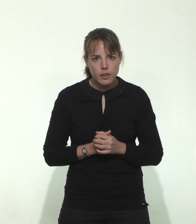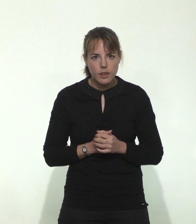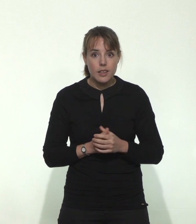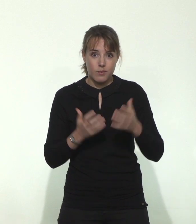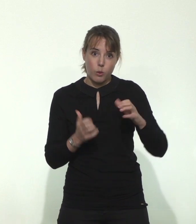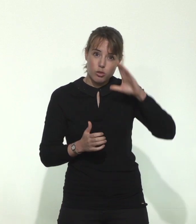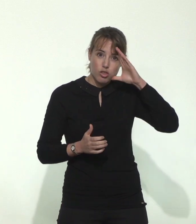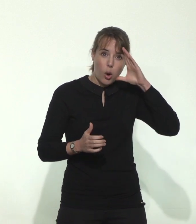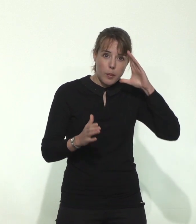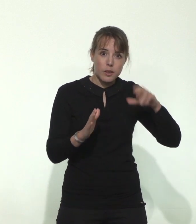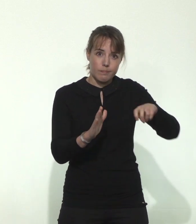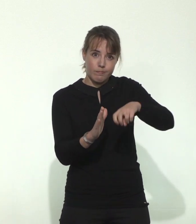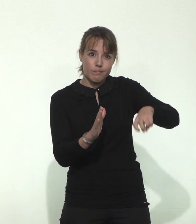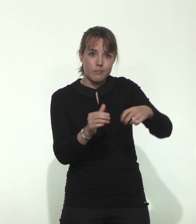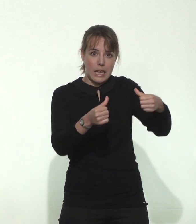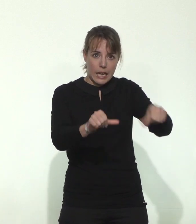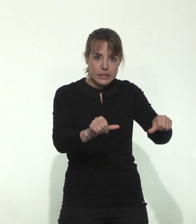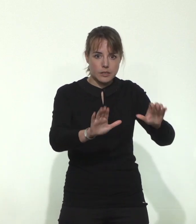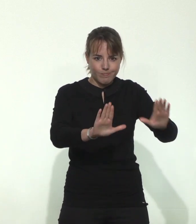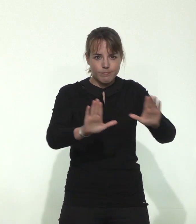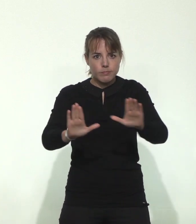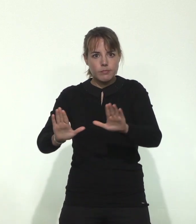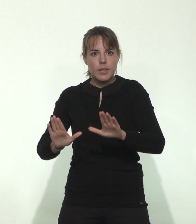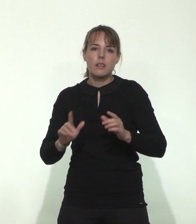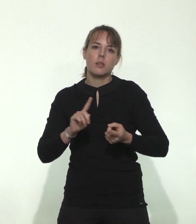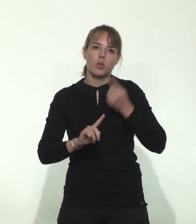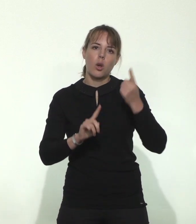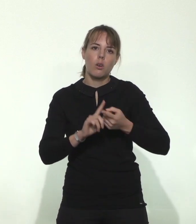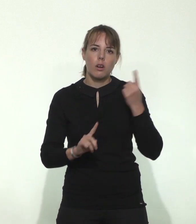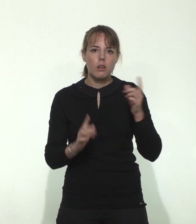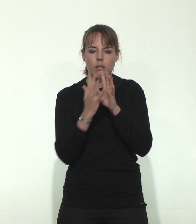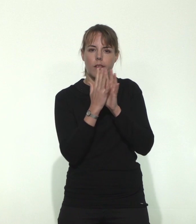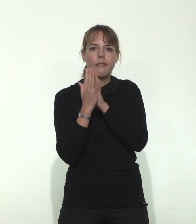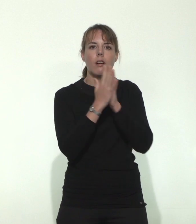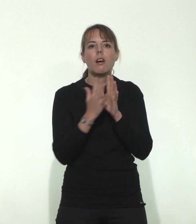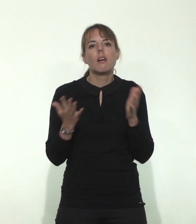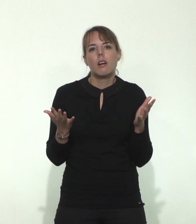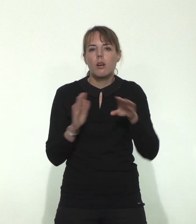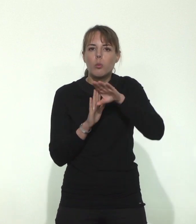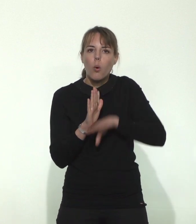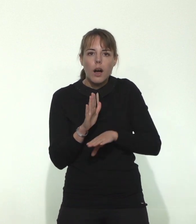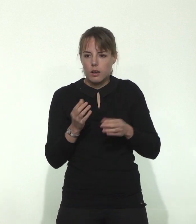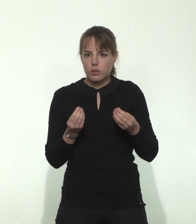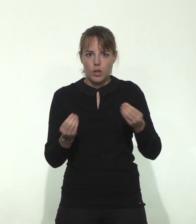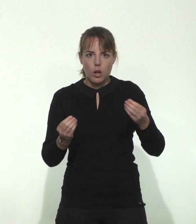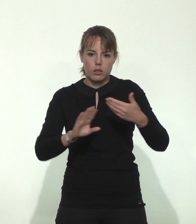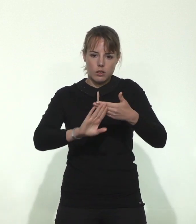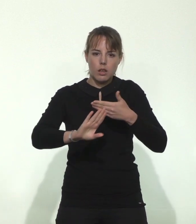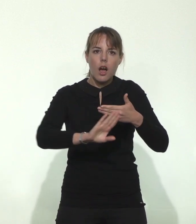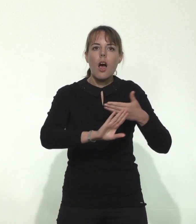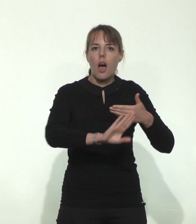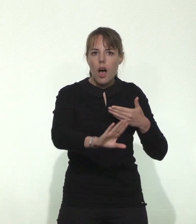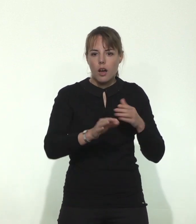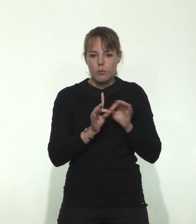en chambre, lorsque cela est possible. Et c'est vrai que c'est important. Moins on a de contacts, moins on expose les personnes les plus fragiles. Et donc,